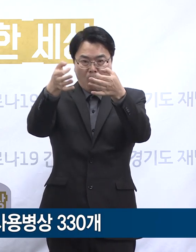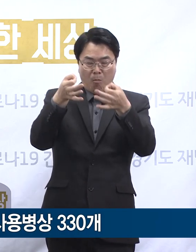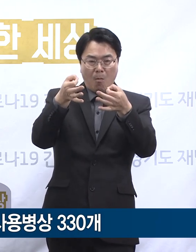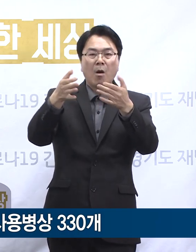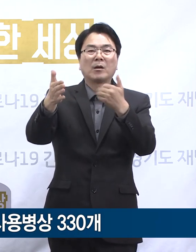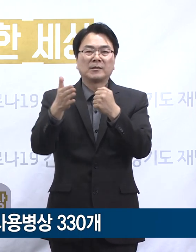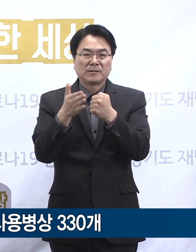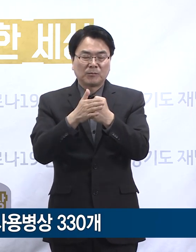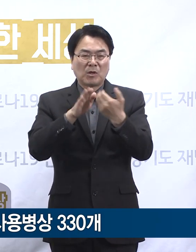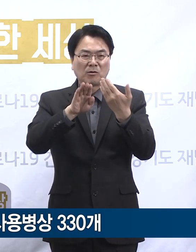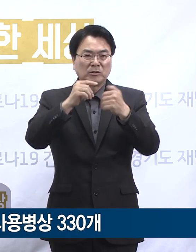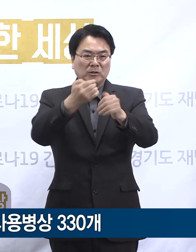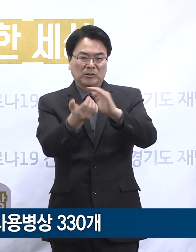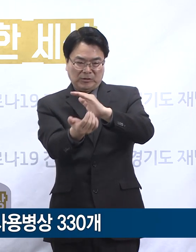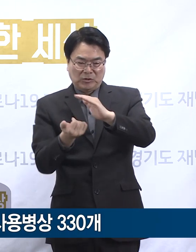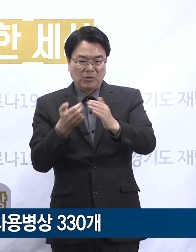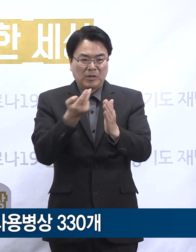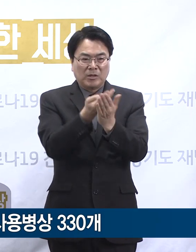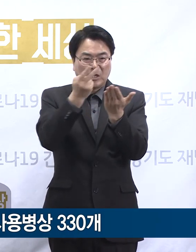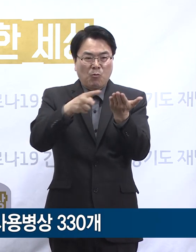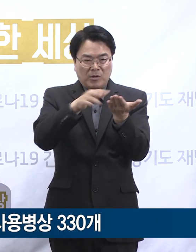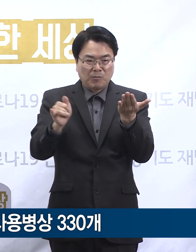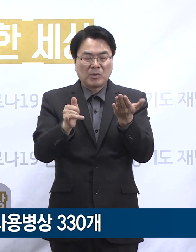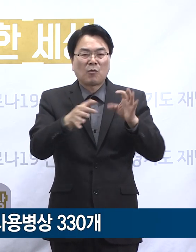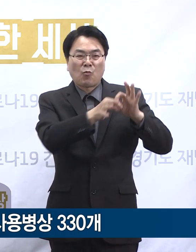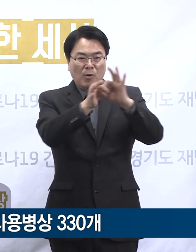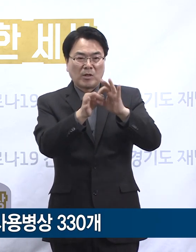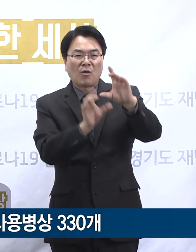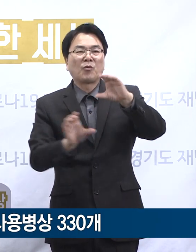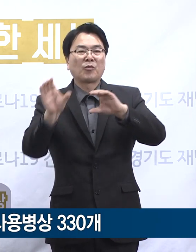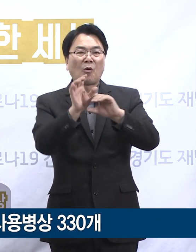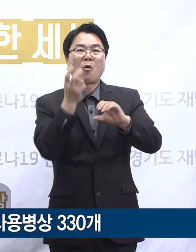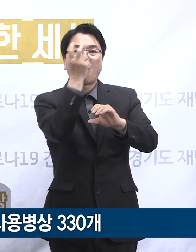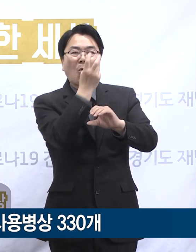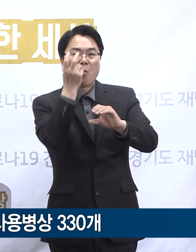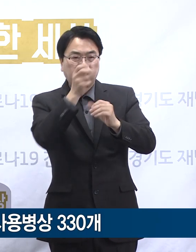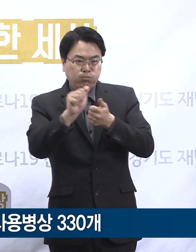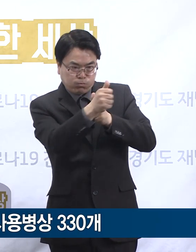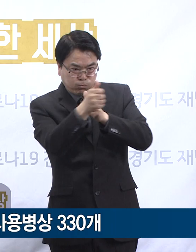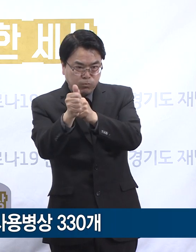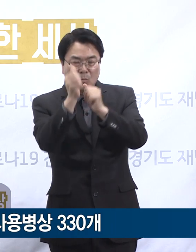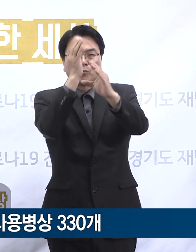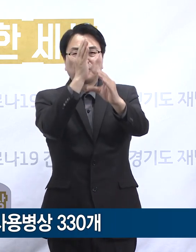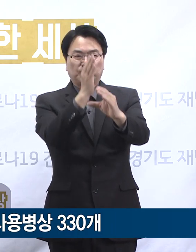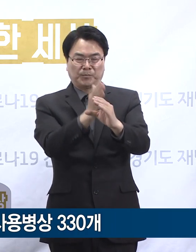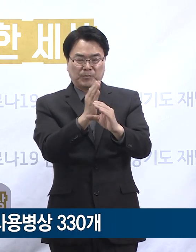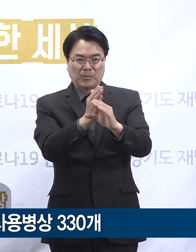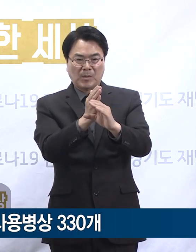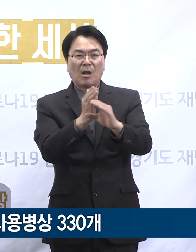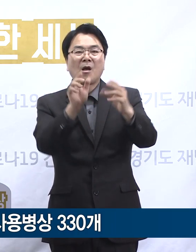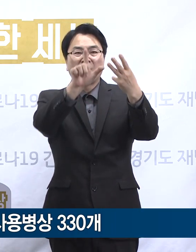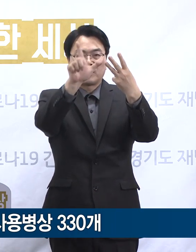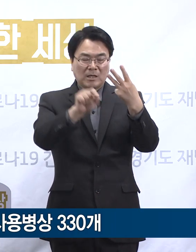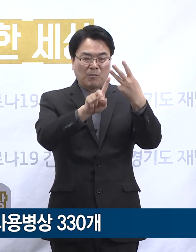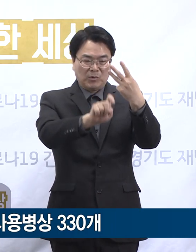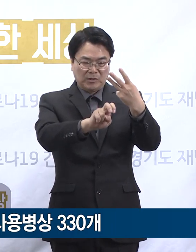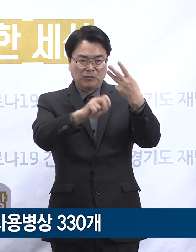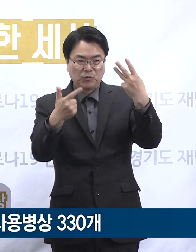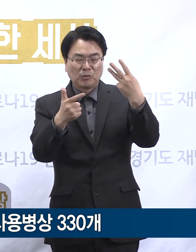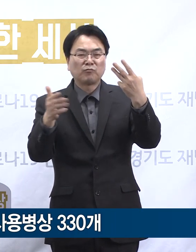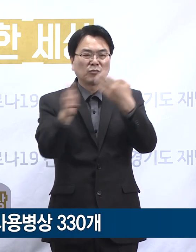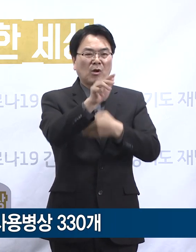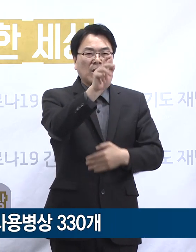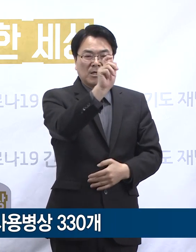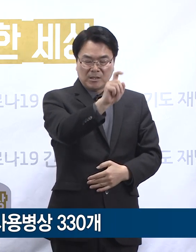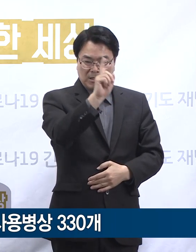퇴원 환자와 간병인에 대해서 추가 조사를 진행 중이며 DUR 조회를 통해 3월 16일부터 18일까지 이력이 있는